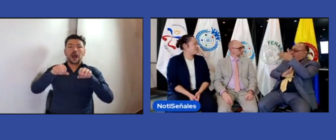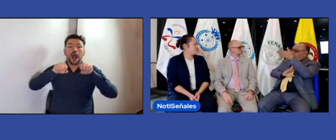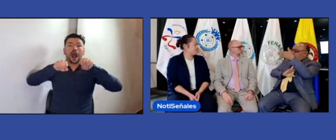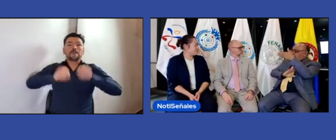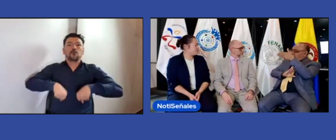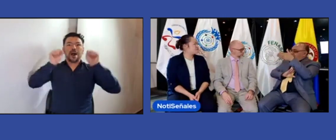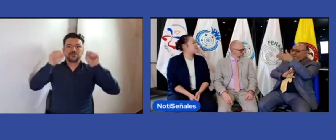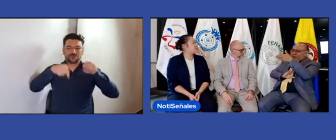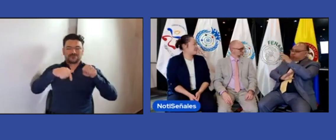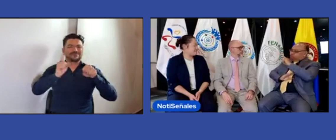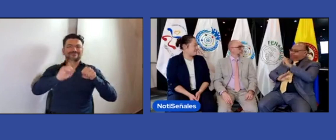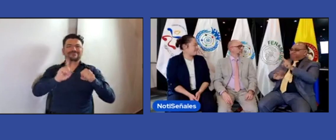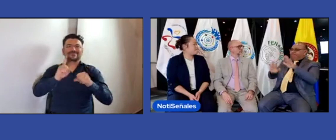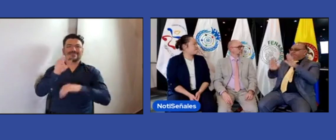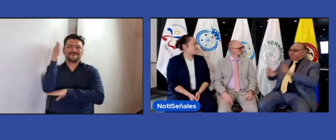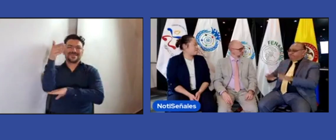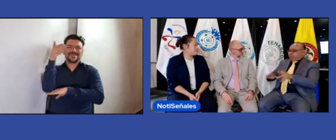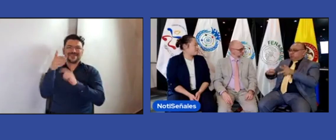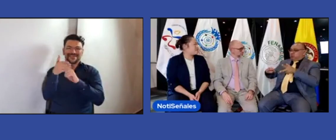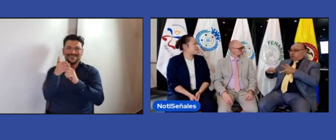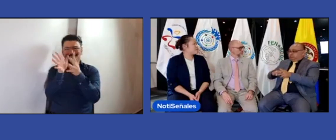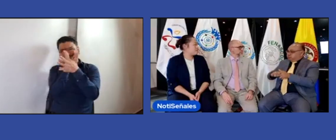que allí no se ratificó o no se le dio ingreso